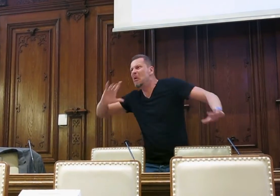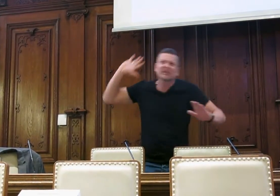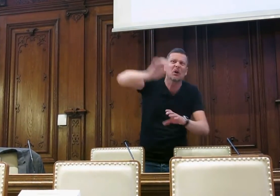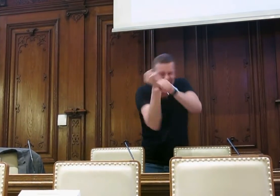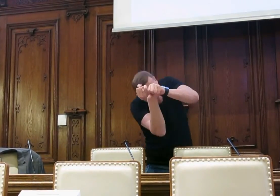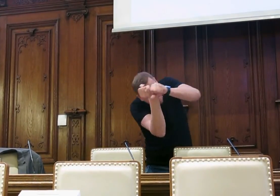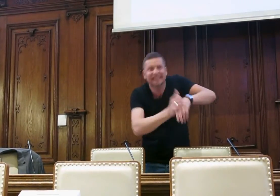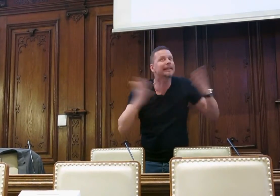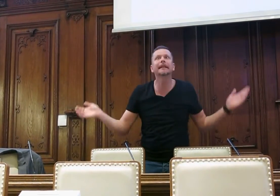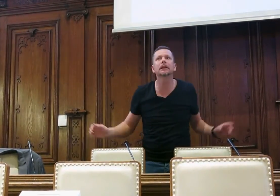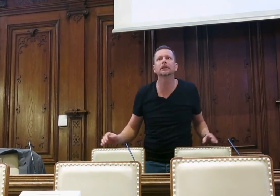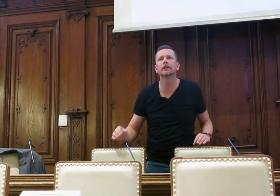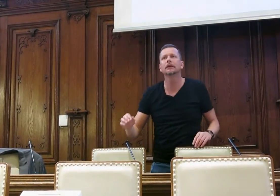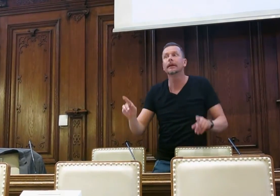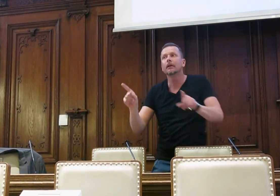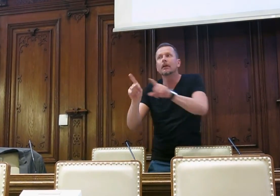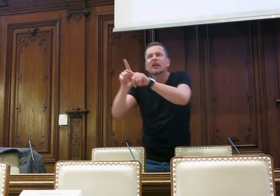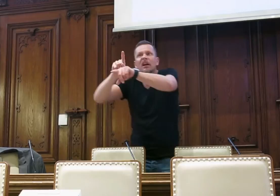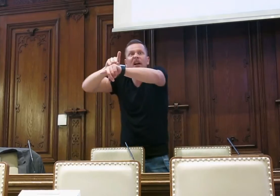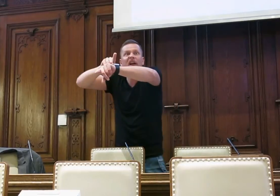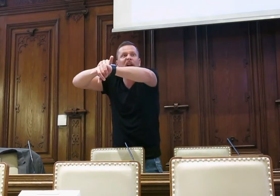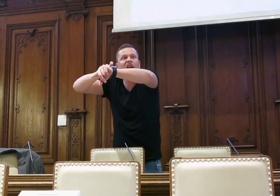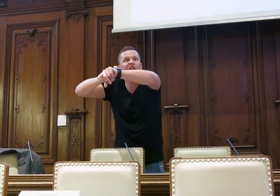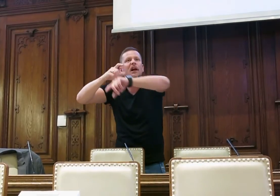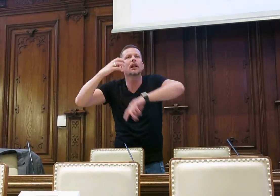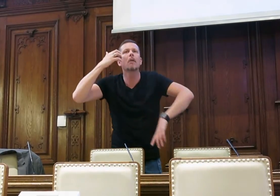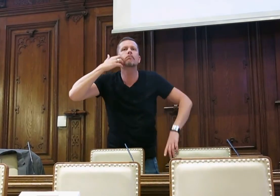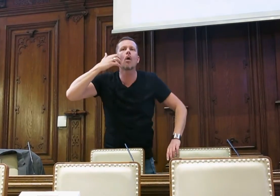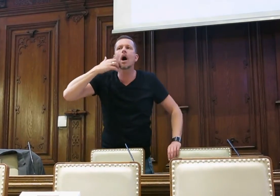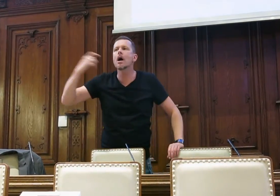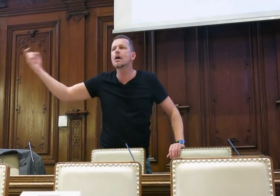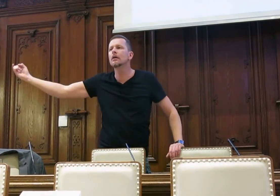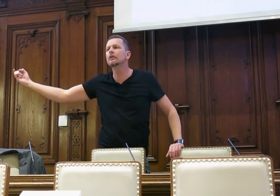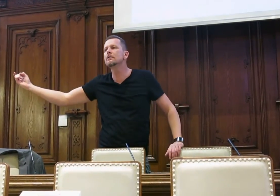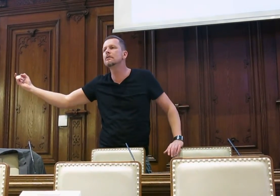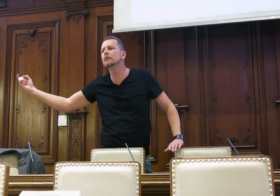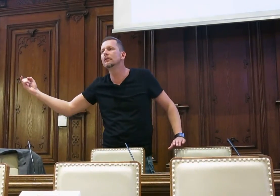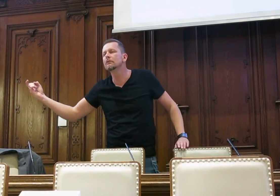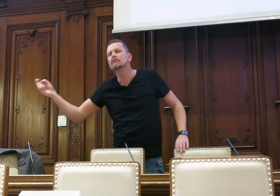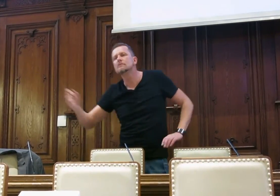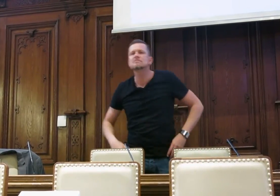Alle ärgern sich schon, versuchen das nochmal mit der Säge und dem Post und Sicht alles. Dann kommt ein Bauersmann daher.